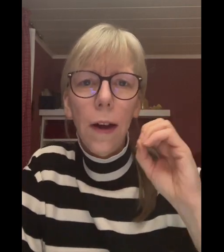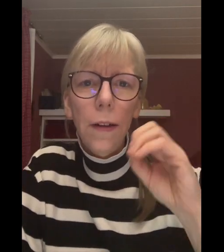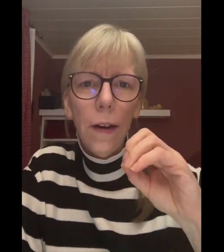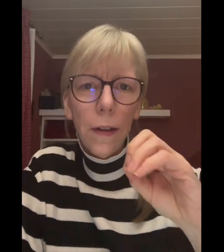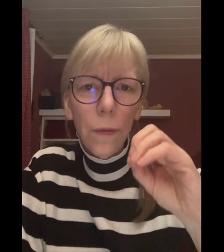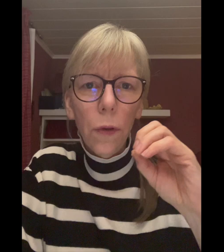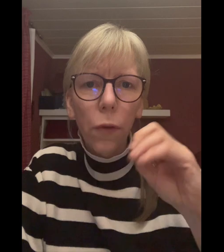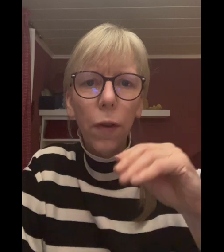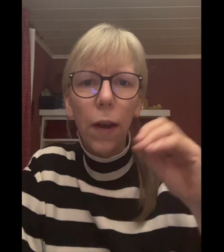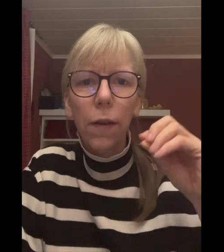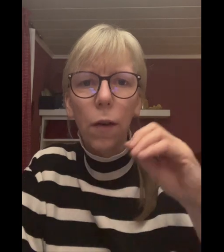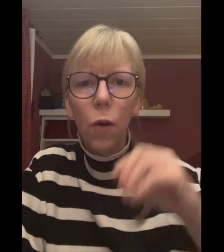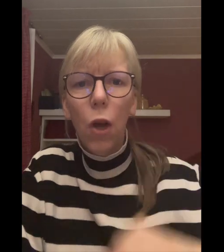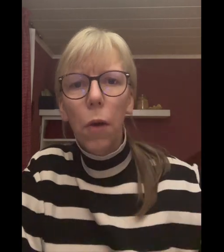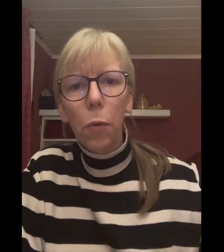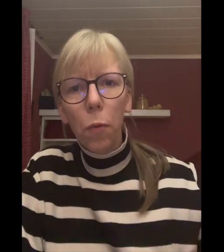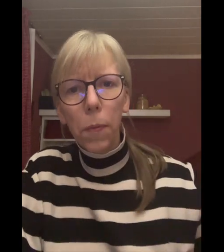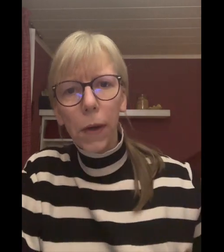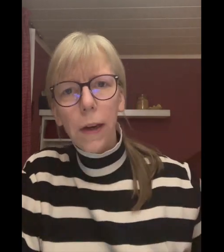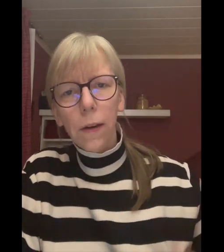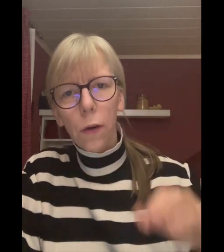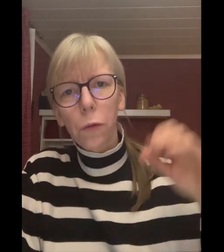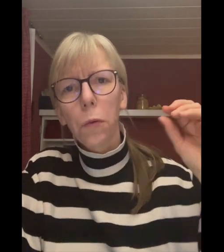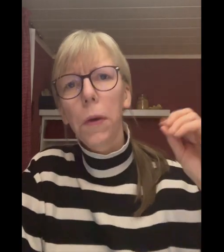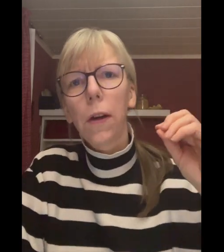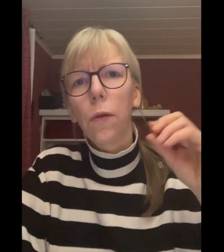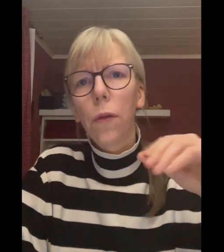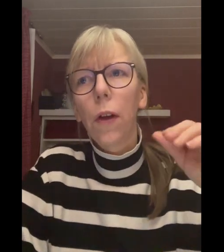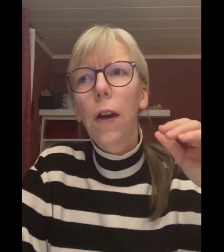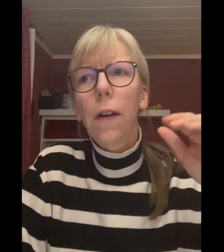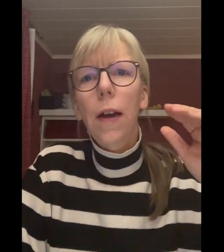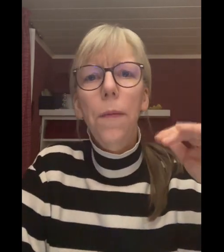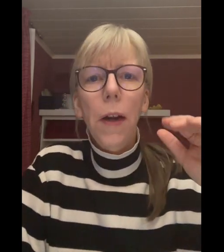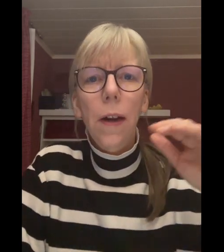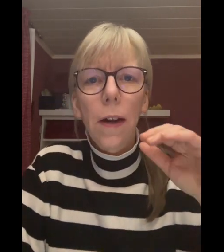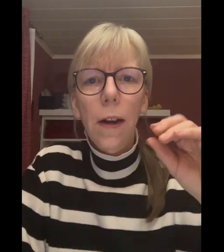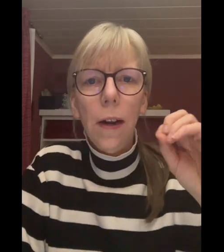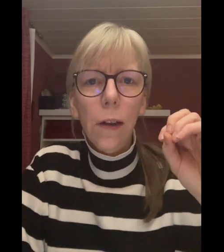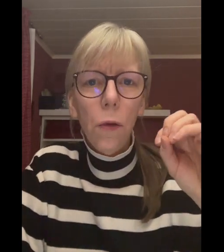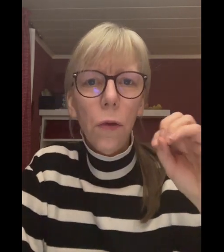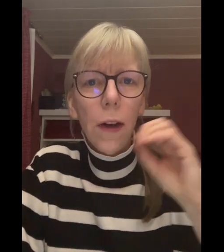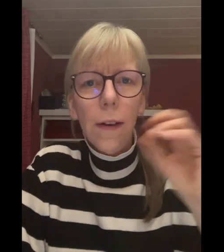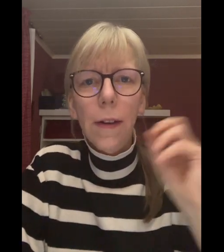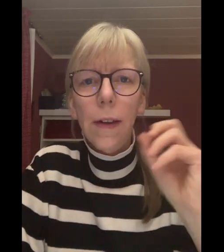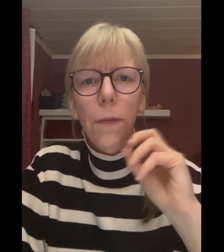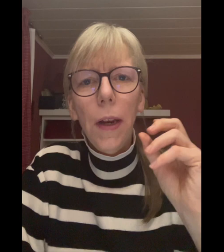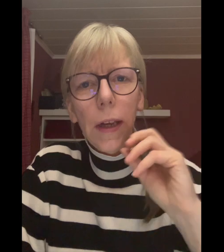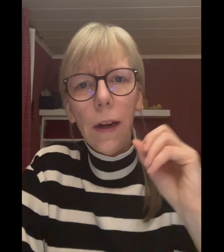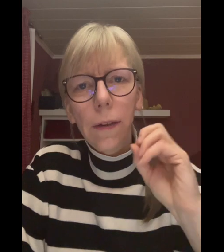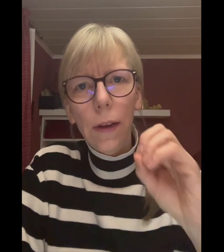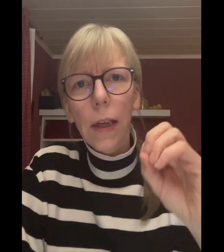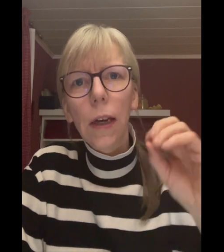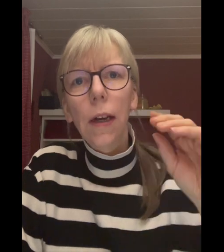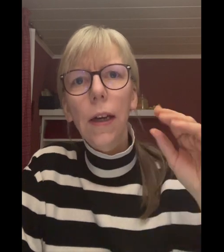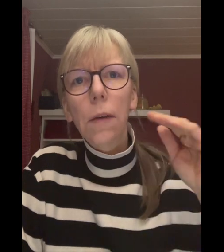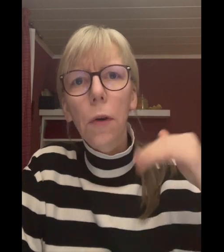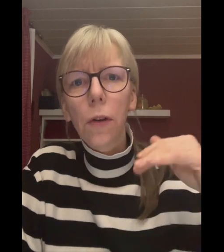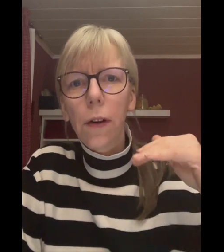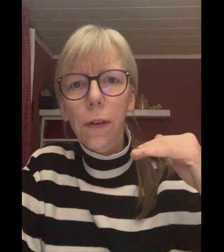Alternativen nutzen. Er hat da auch Probepakete ausprobiert und da hat er dann gleich geguckt. Er hat gesagt, das will ich alles nicht. Ich möchte, dass das